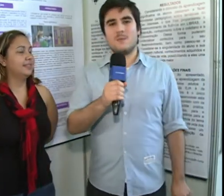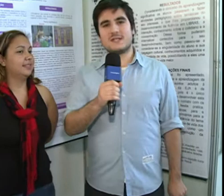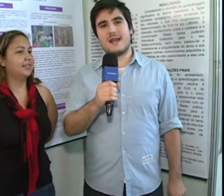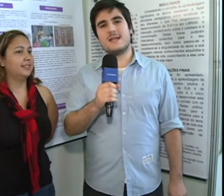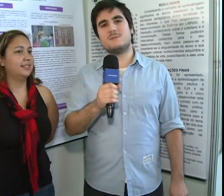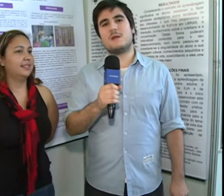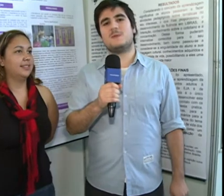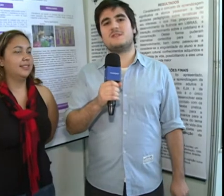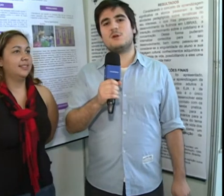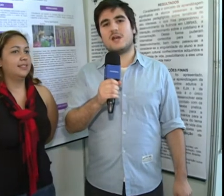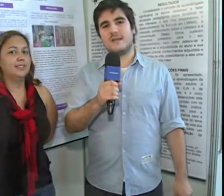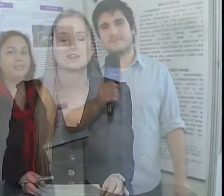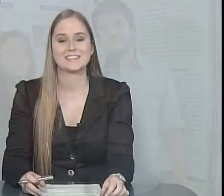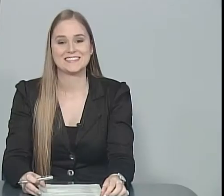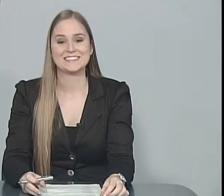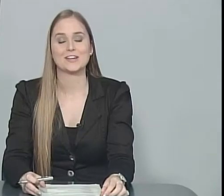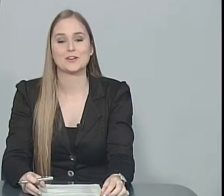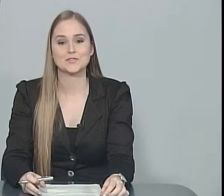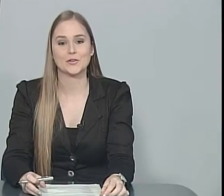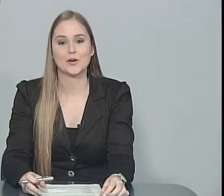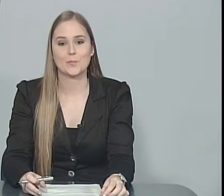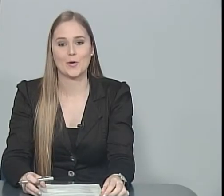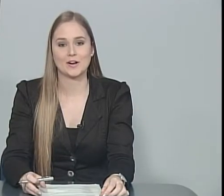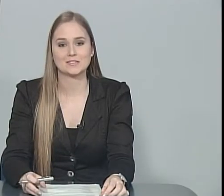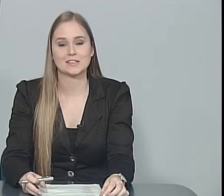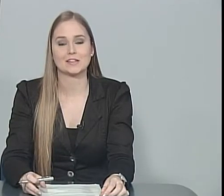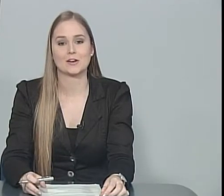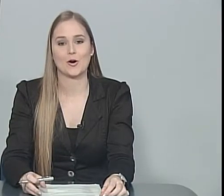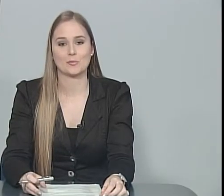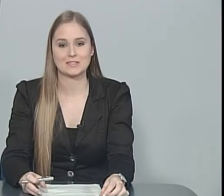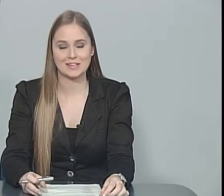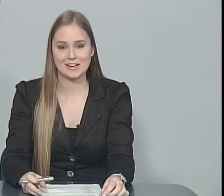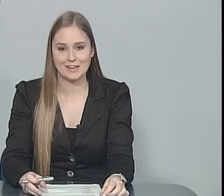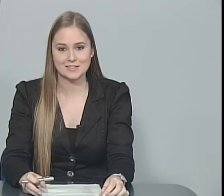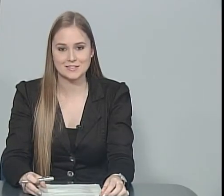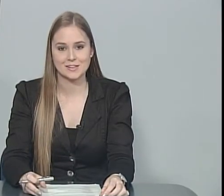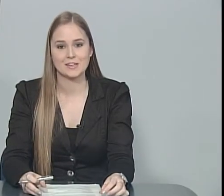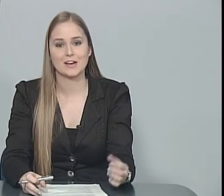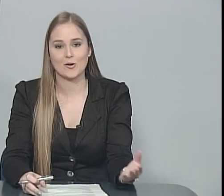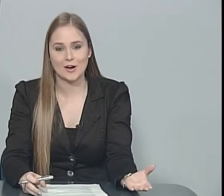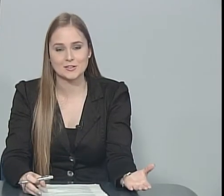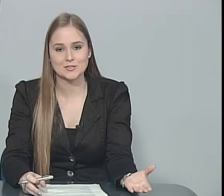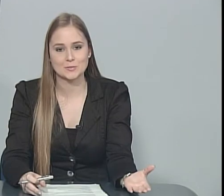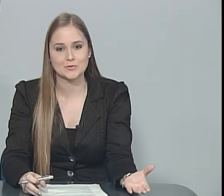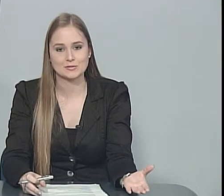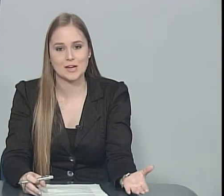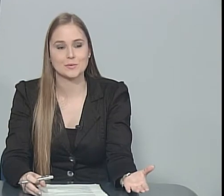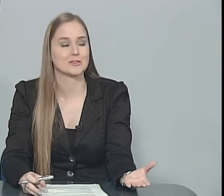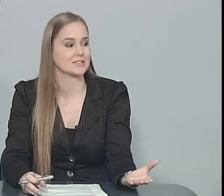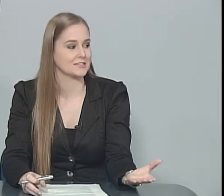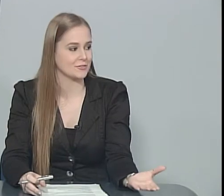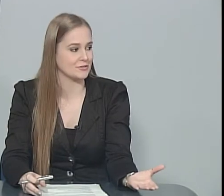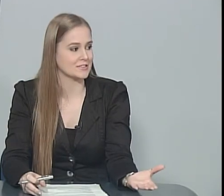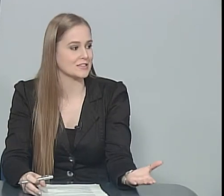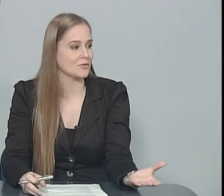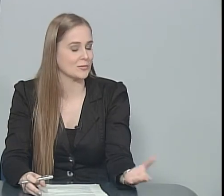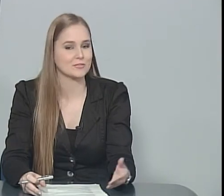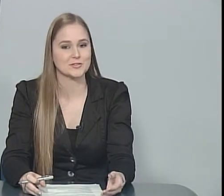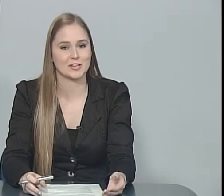Mascarenhas para o Especial Jai. Então, esse foi o repórter Gregório Mascarenhas, e agora nós vamos voltar para a nossa entrevista com a professora